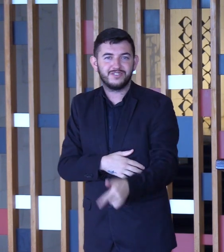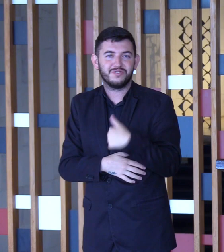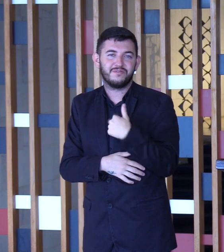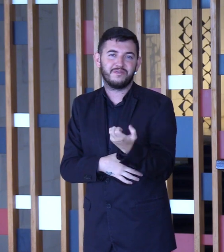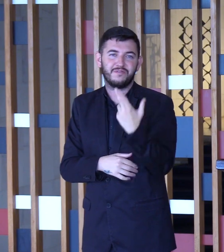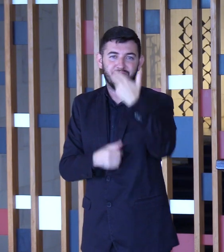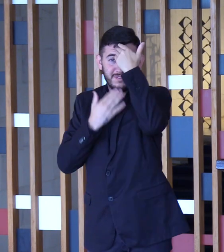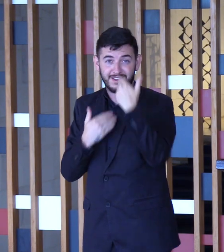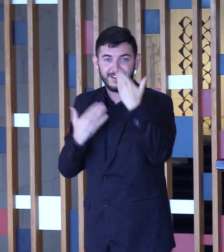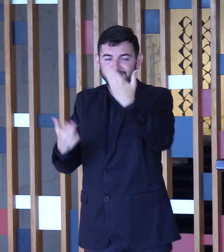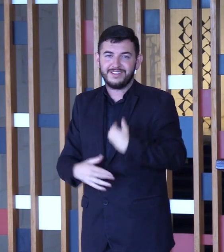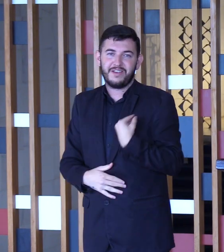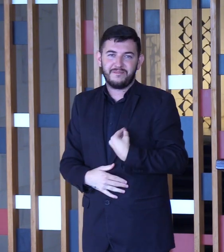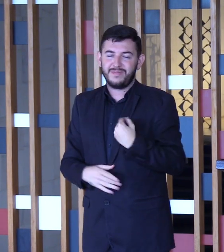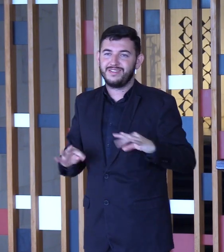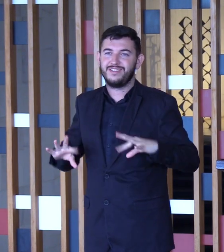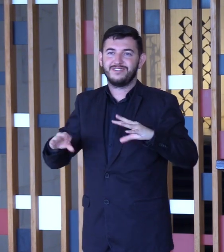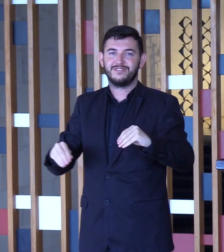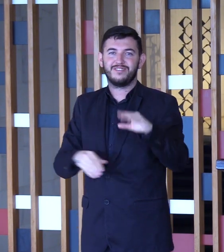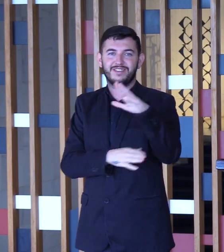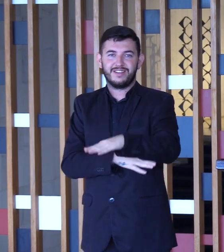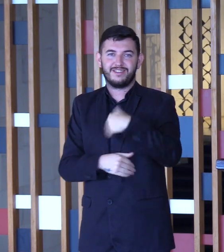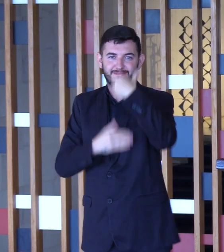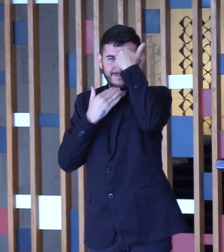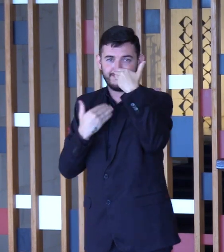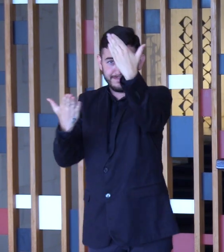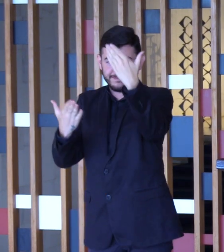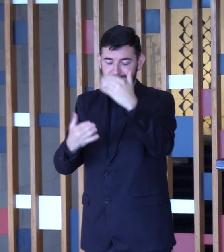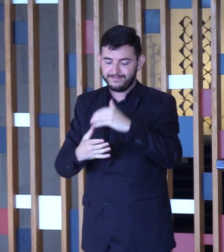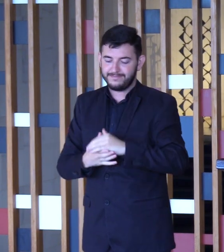agradecer a presença de todos aqui nesta tarde. Muito obrigado.